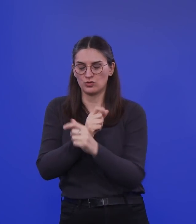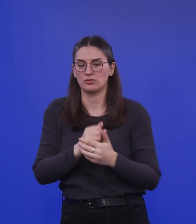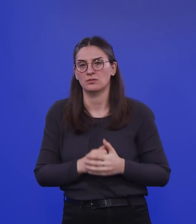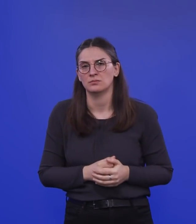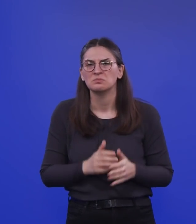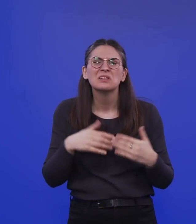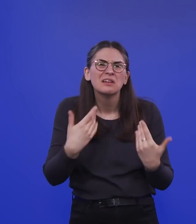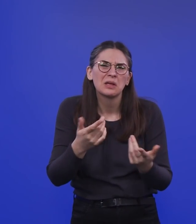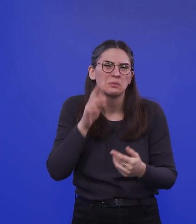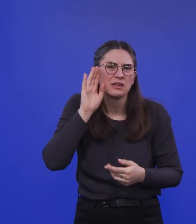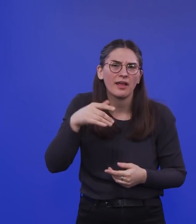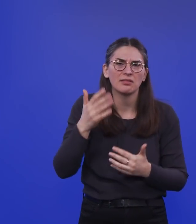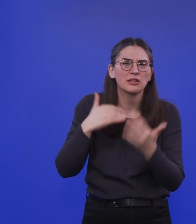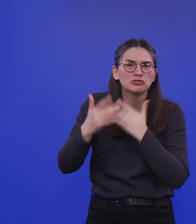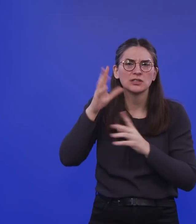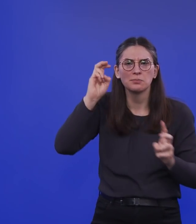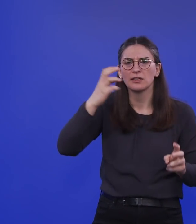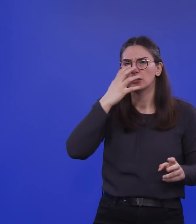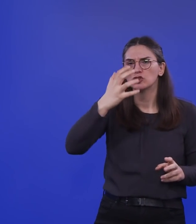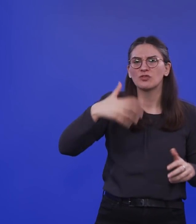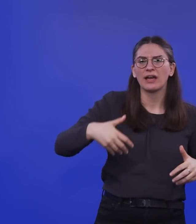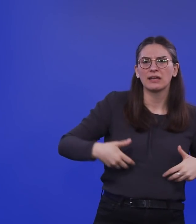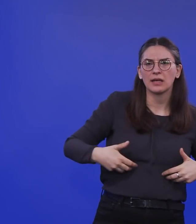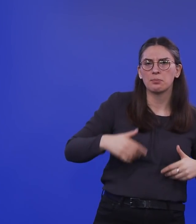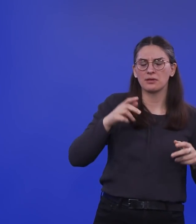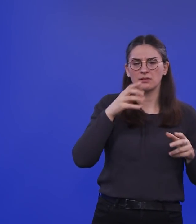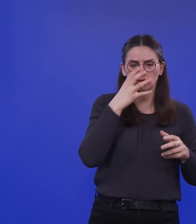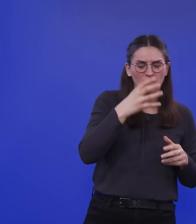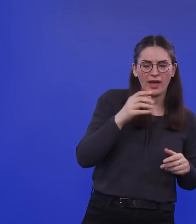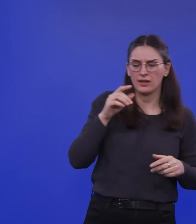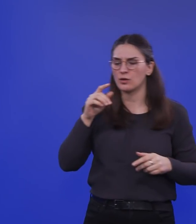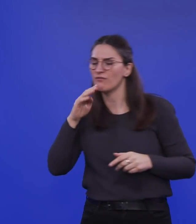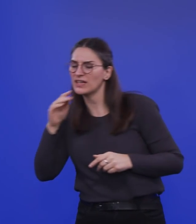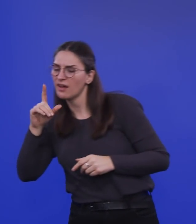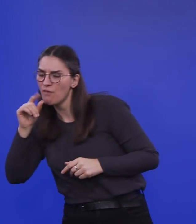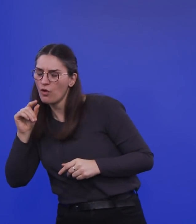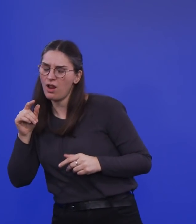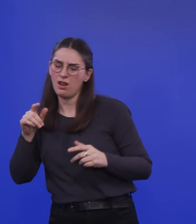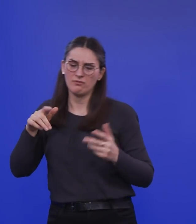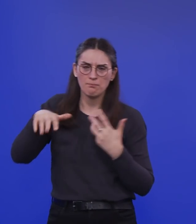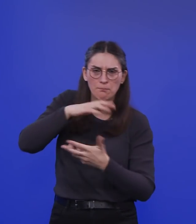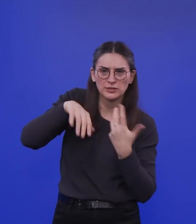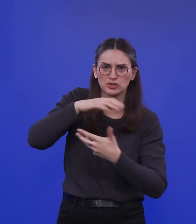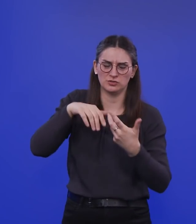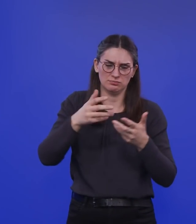diese alte Geschichte mit dem Schwein als Mixing-Wessel und der Quelle in Wasservögeln. Und dann häufig aber auch